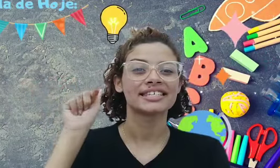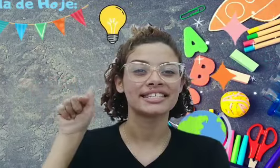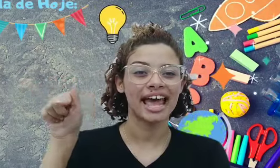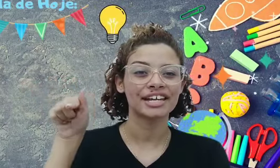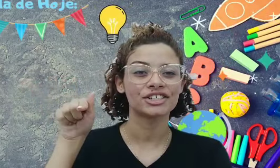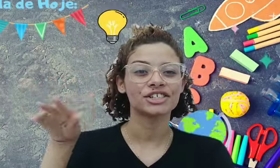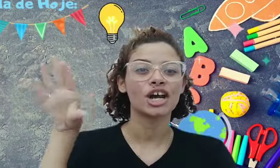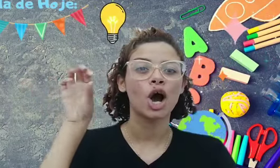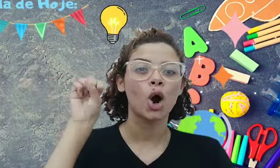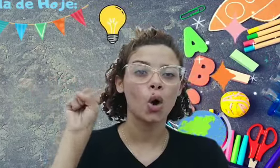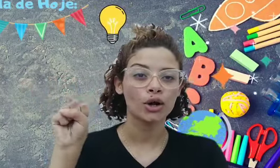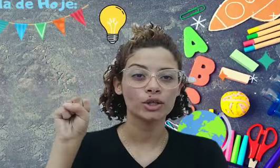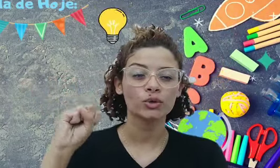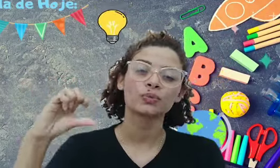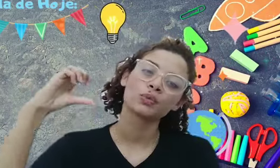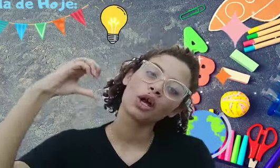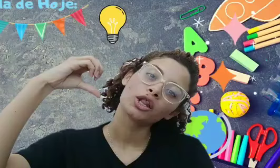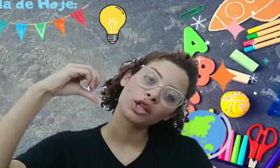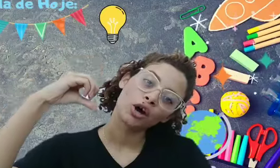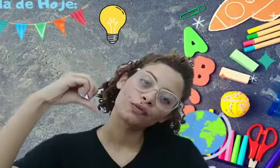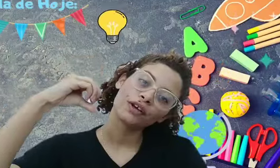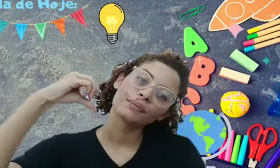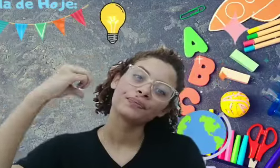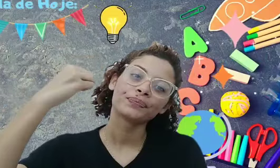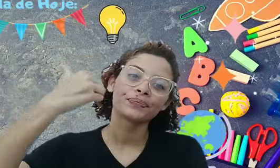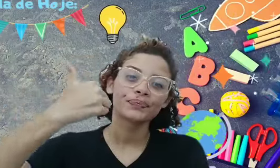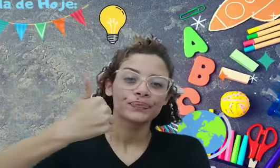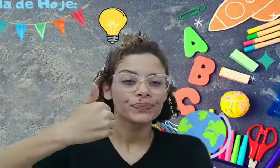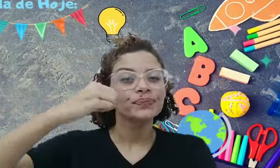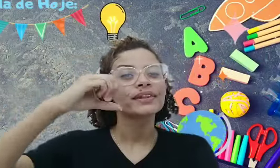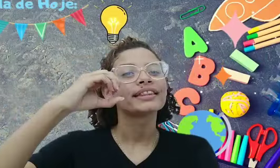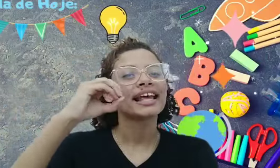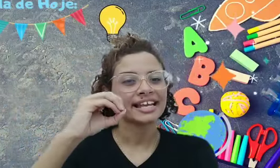7. 8. 9. 10.